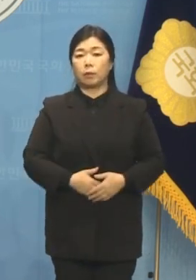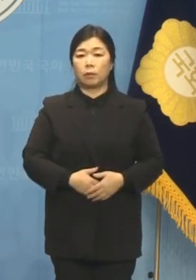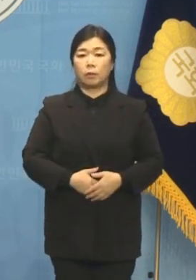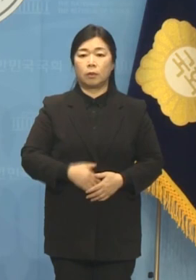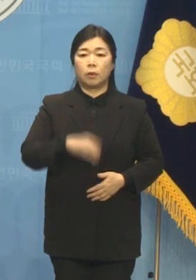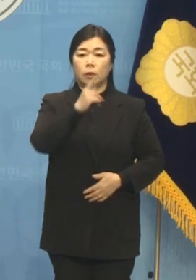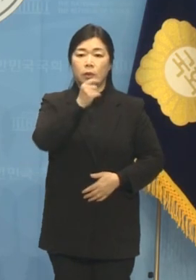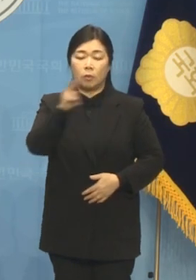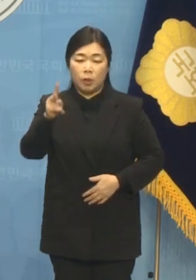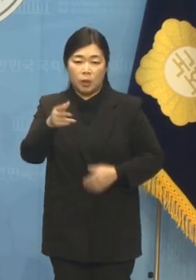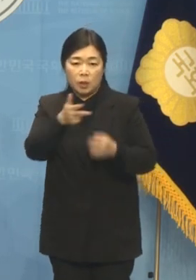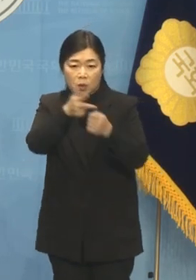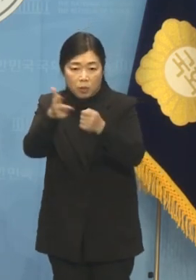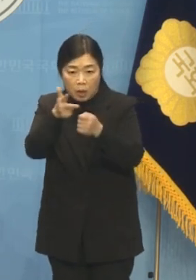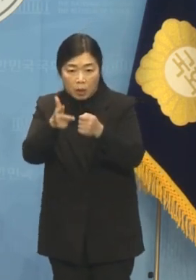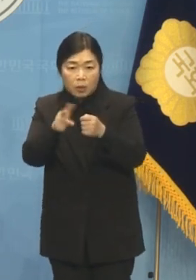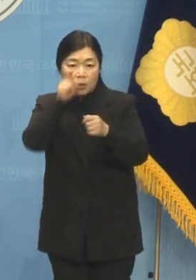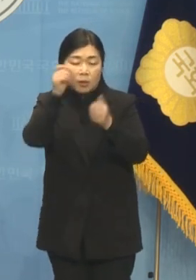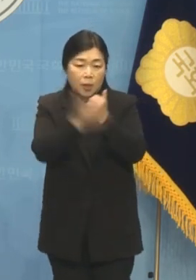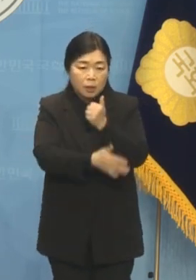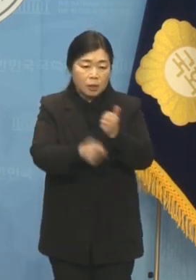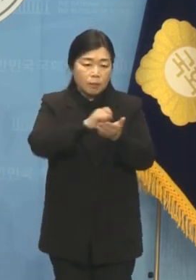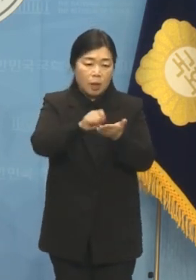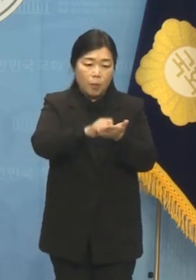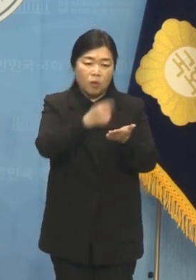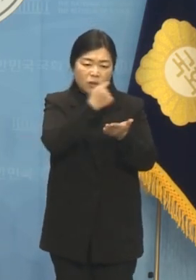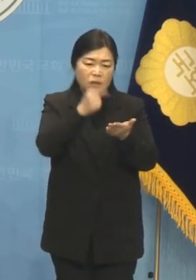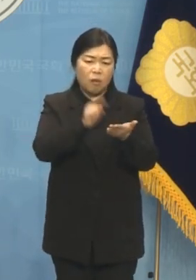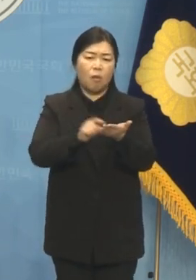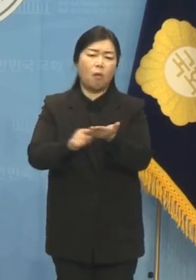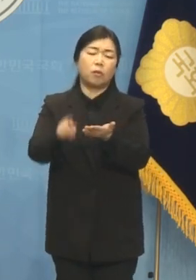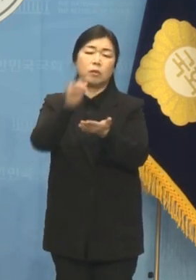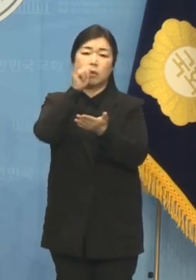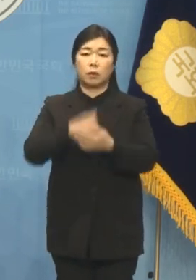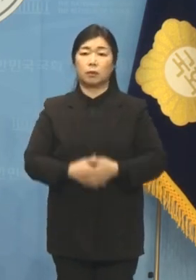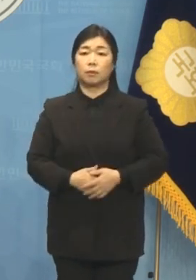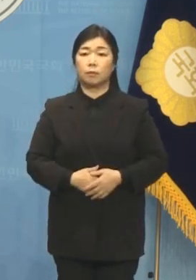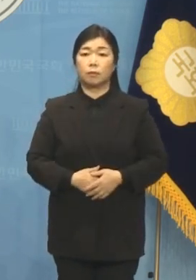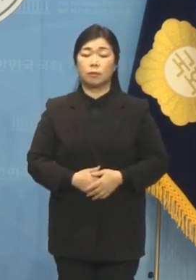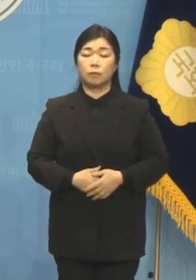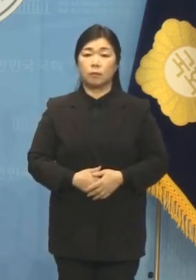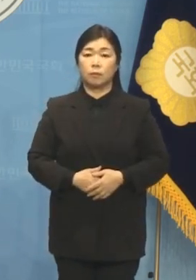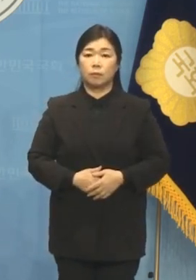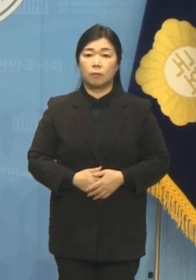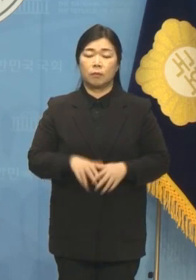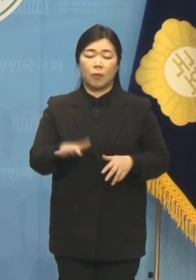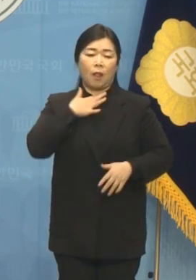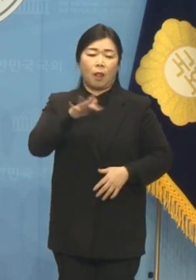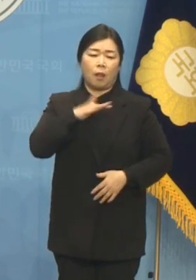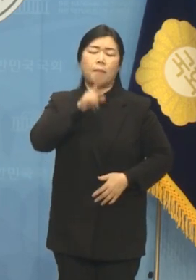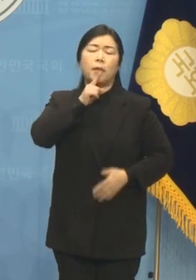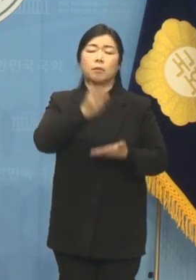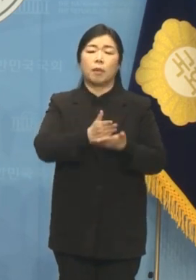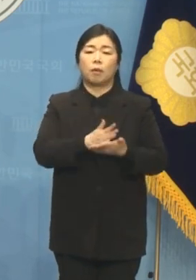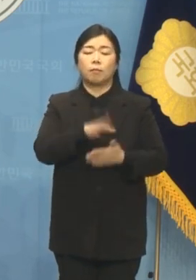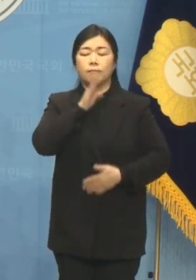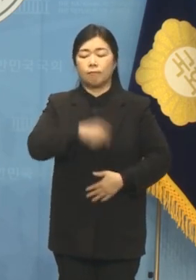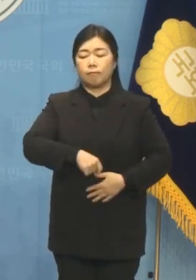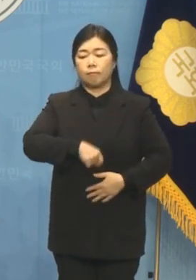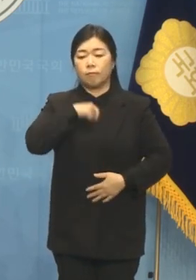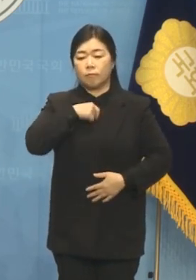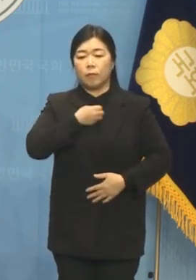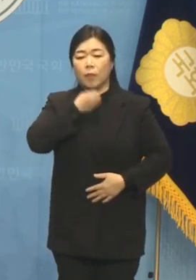남고, 사진도 남고, 메모도 남아 있습니다. 정호택 의원은 그만 잡아 떼고 실토하십시오.